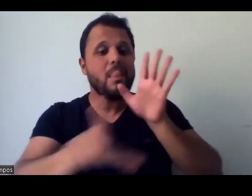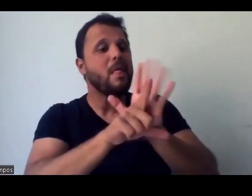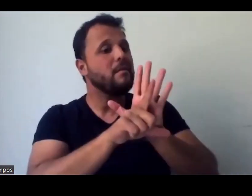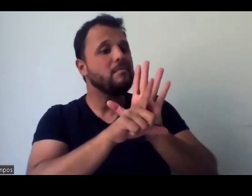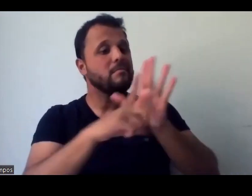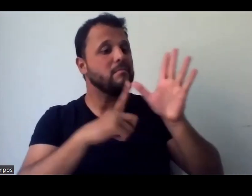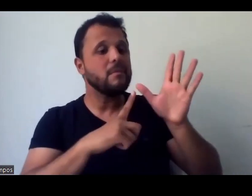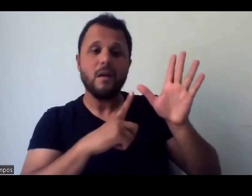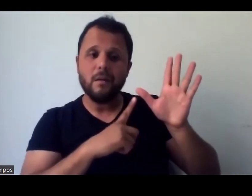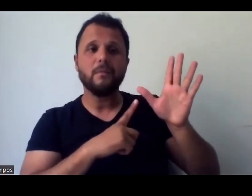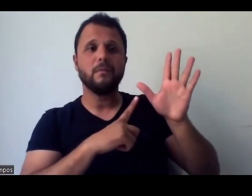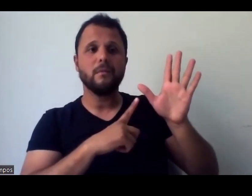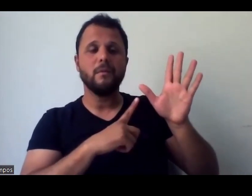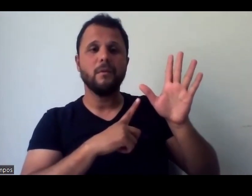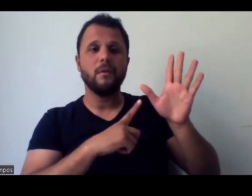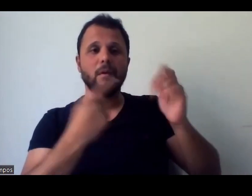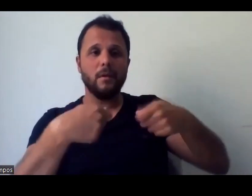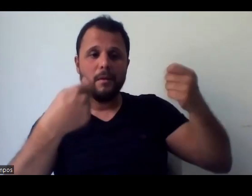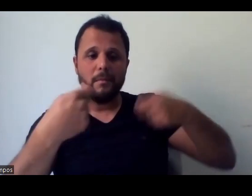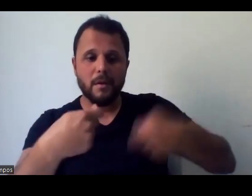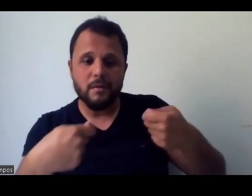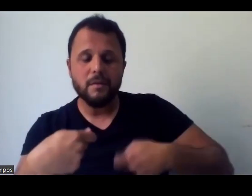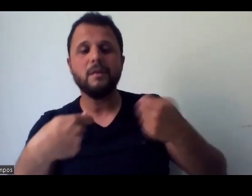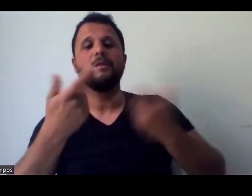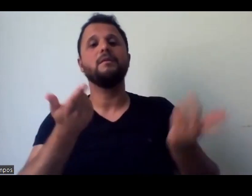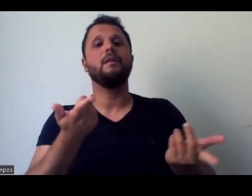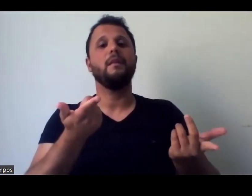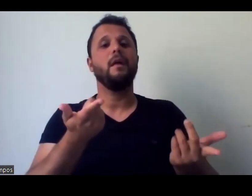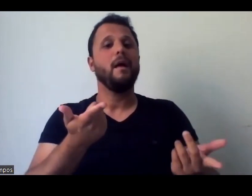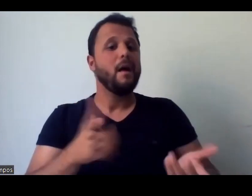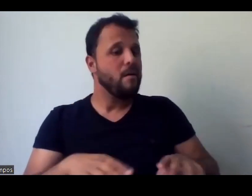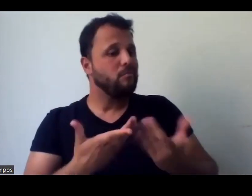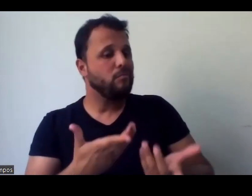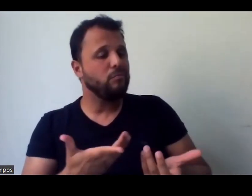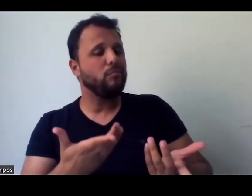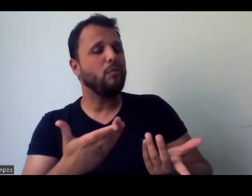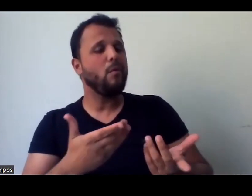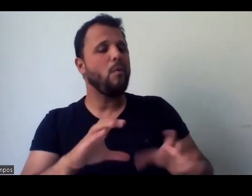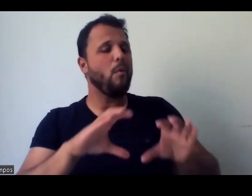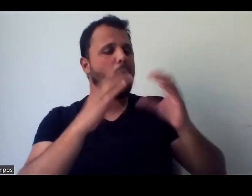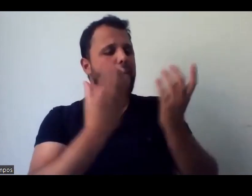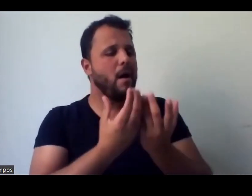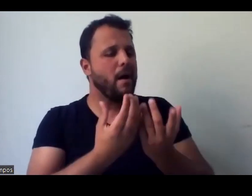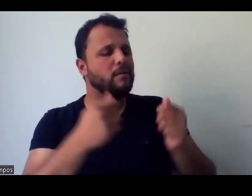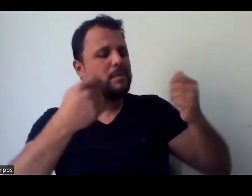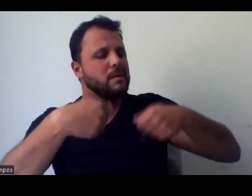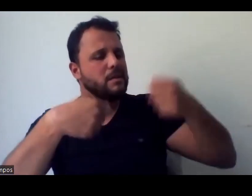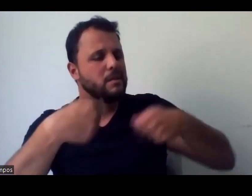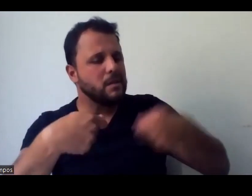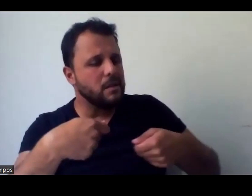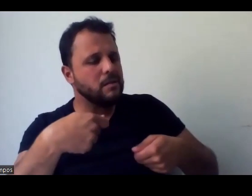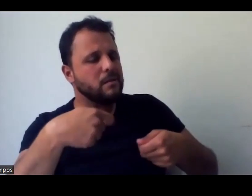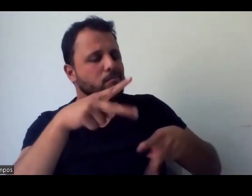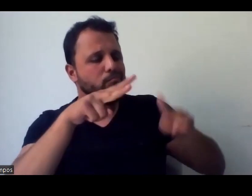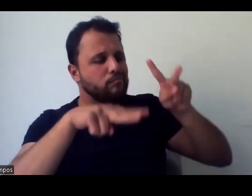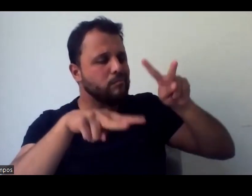então, precisa o quê? Fóruns, talvez o fórum de museus, já teve, bom,